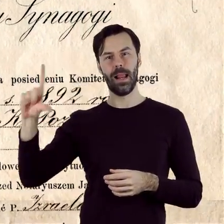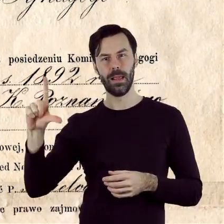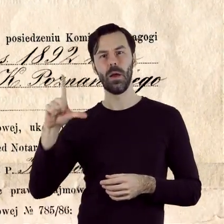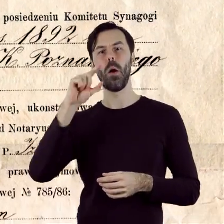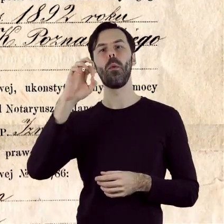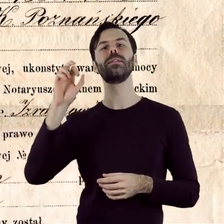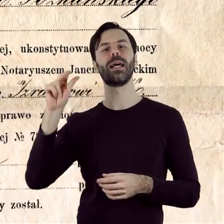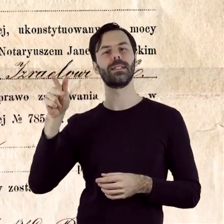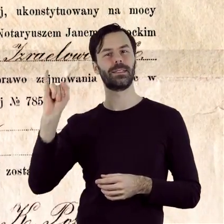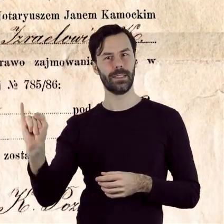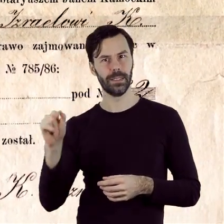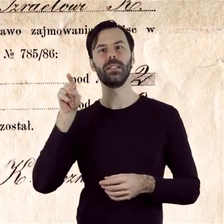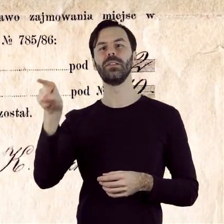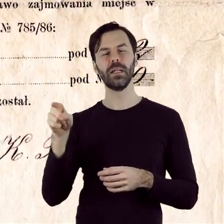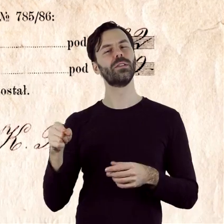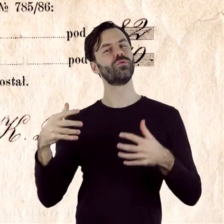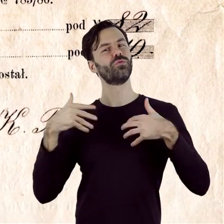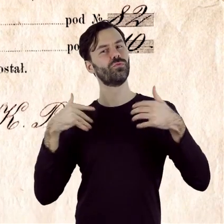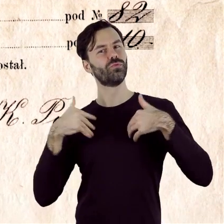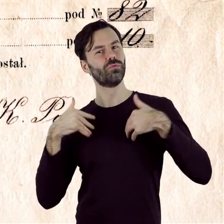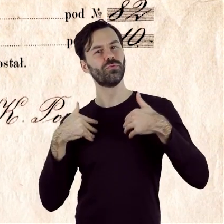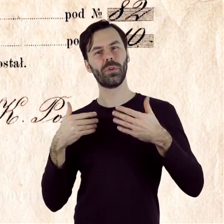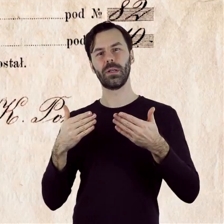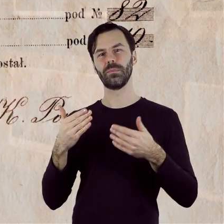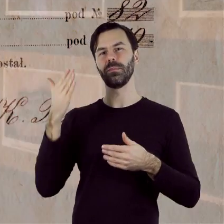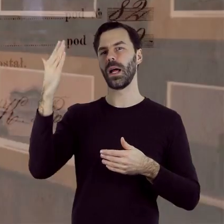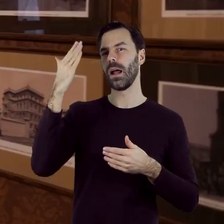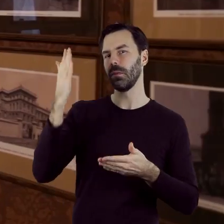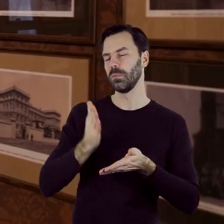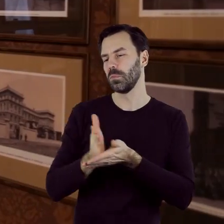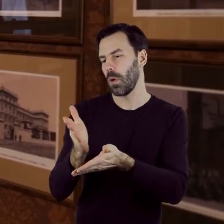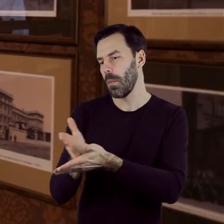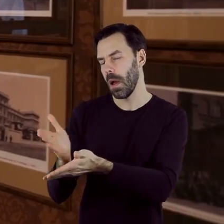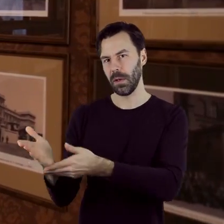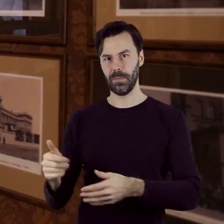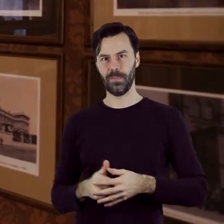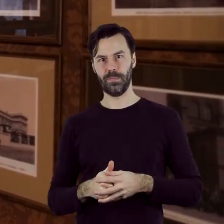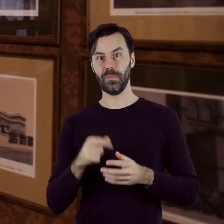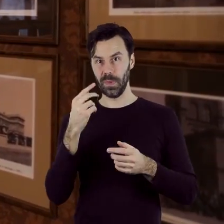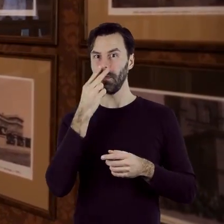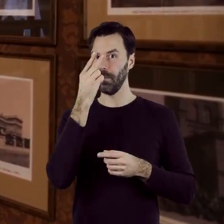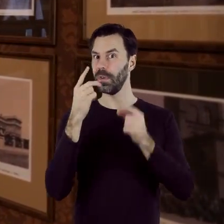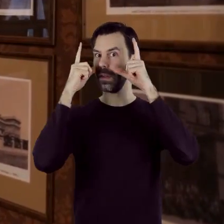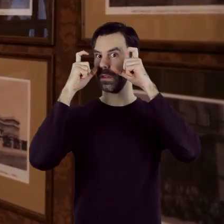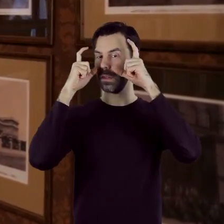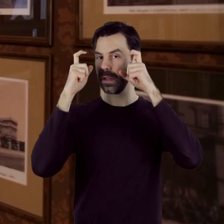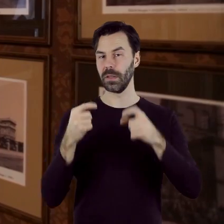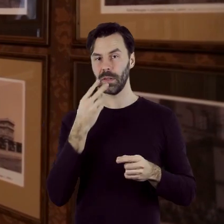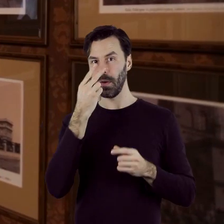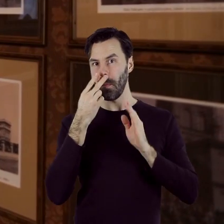się również w życie społeczne Łodzi i działalność charytatywną, o czym świadczą zdjęcia prezentujące wybrane